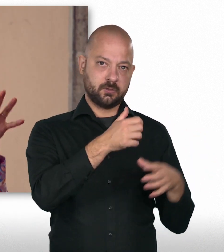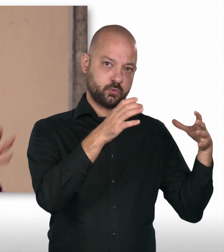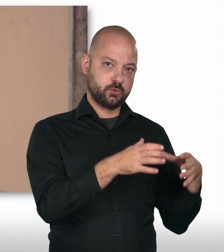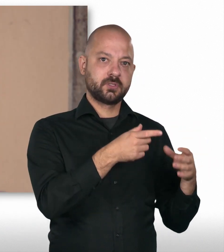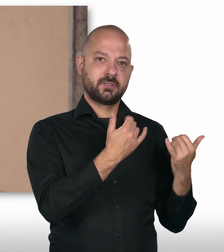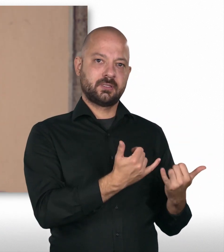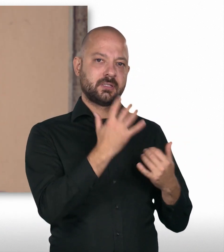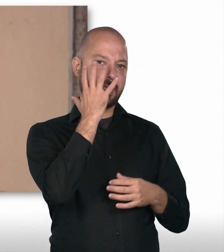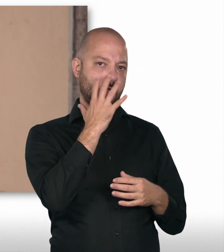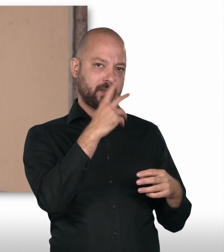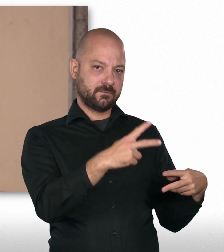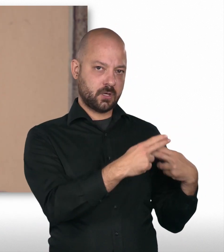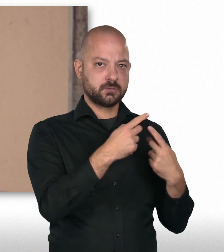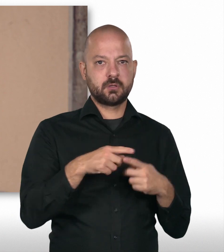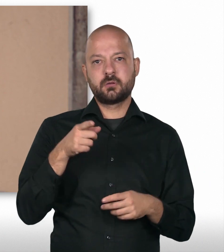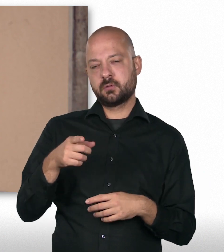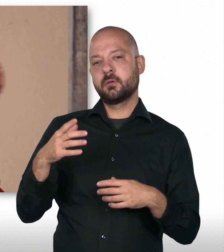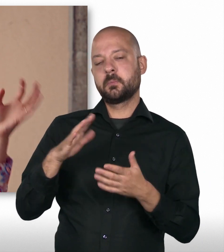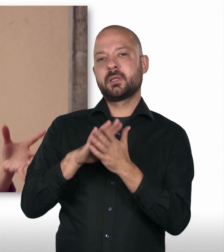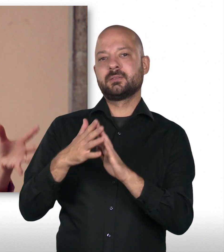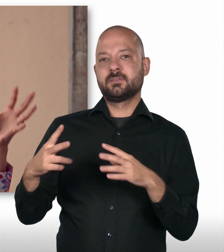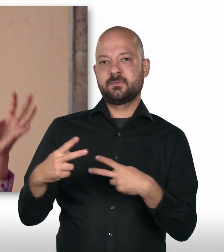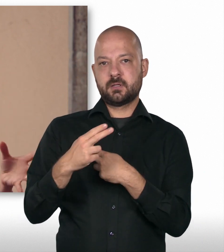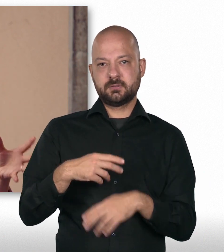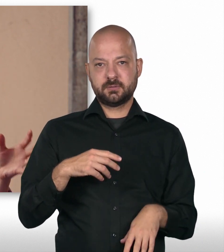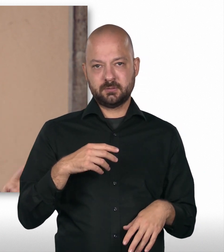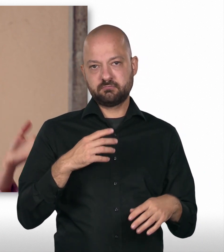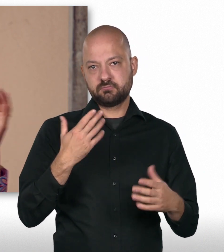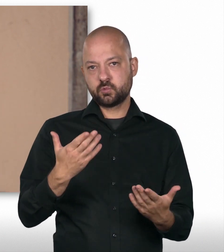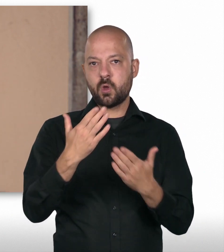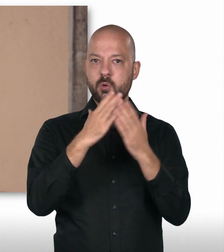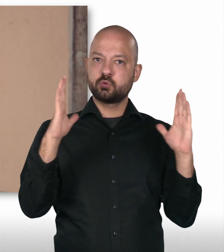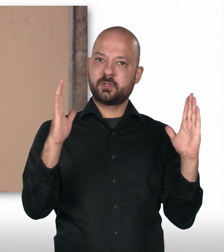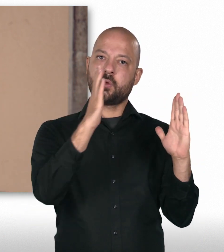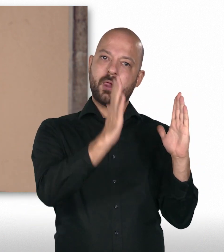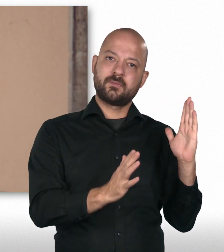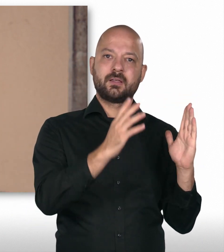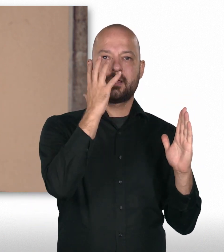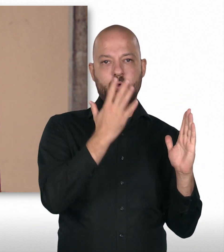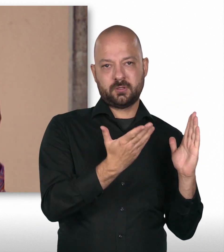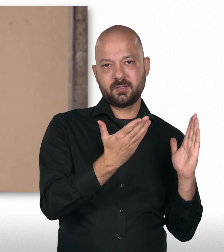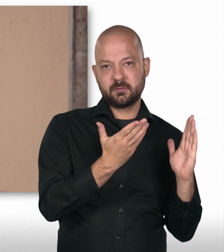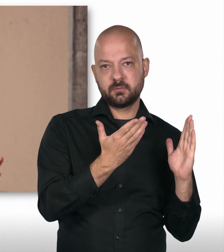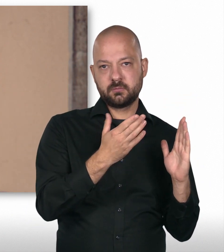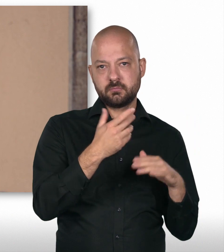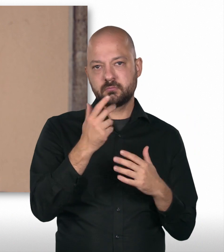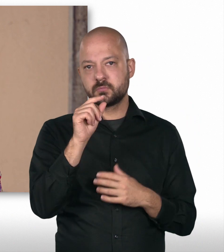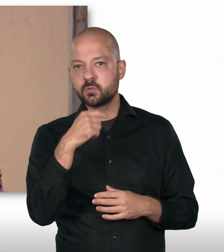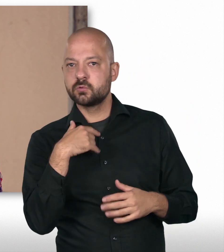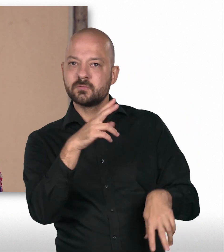geteilt. Eine Gruppe macht gerade die Theoriephase und die andere Gruppe die Praxisphase. Also die Hälfte der Ausbildung ist Theorie. Da machen wir